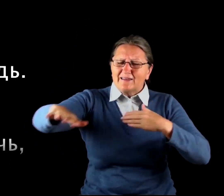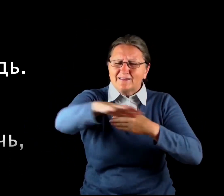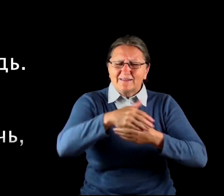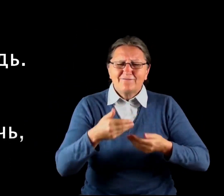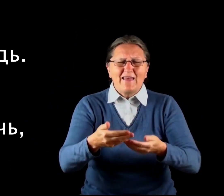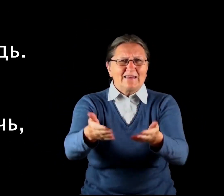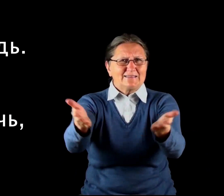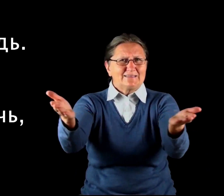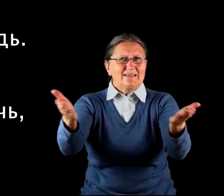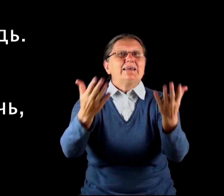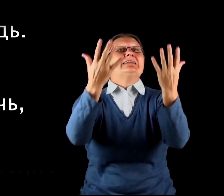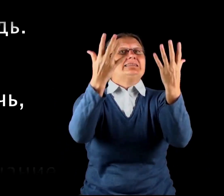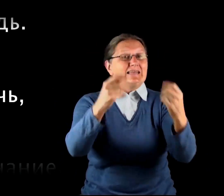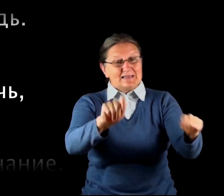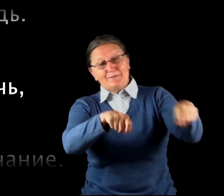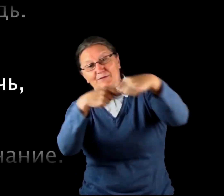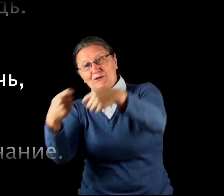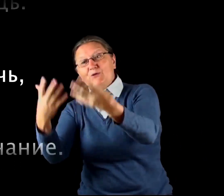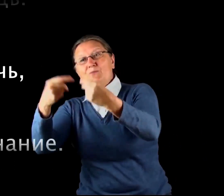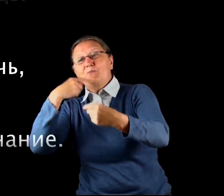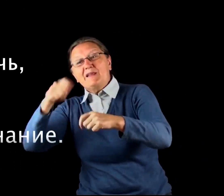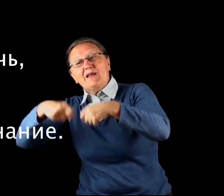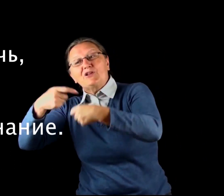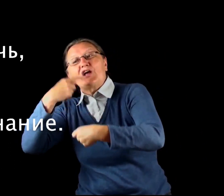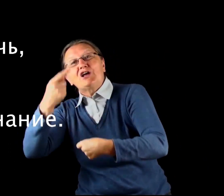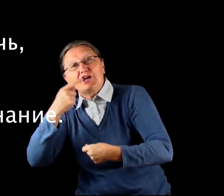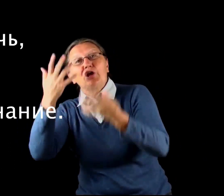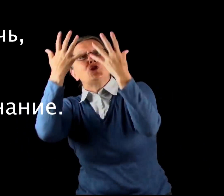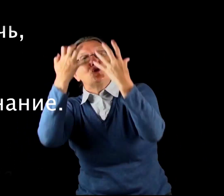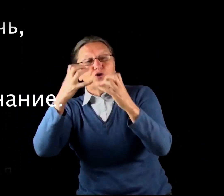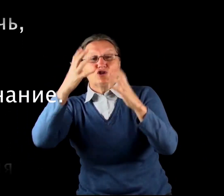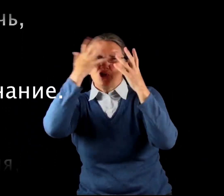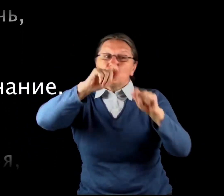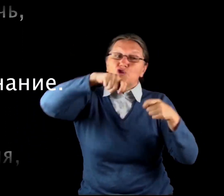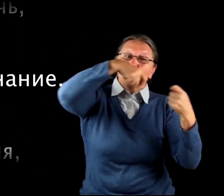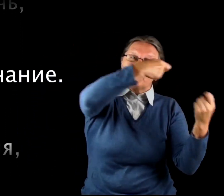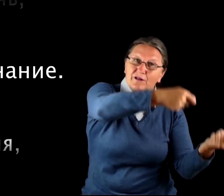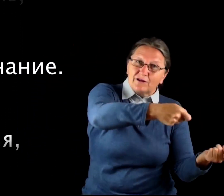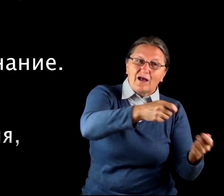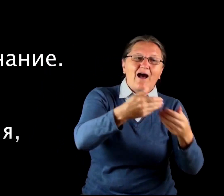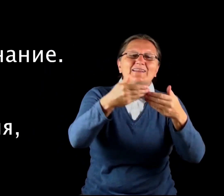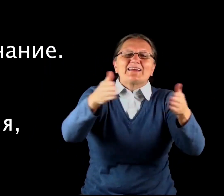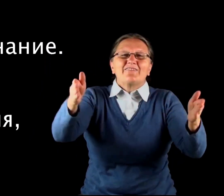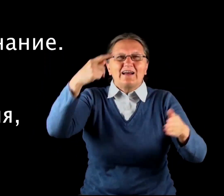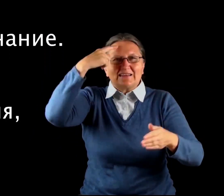твердь. День дню передает речь, И ночь ночи открывает знание.